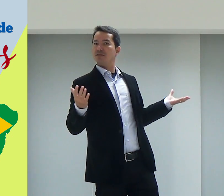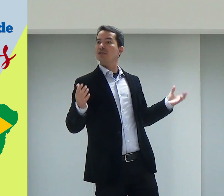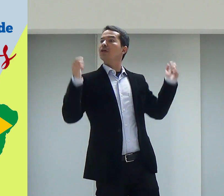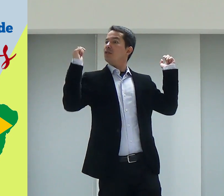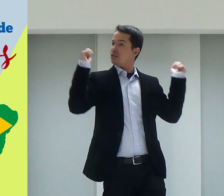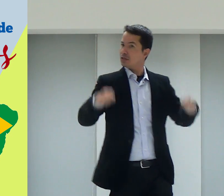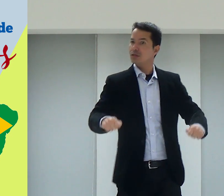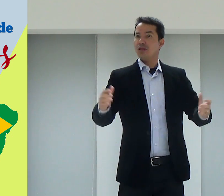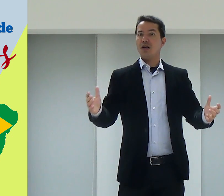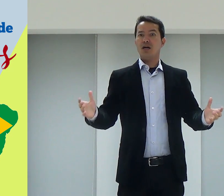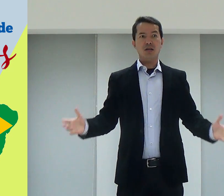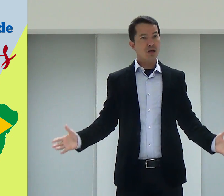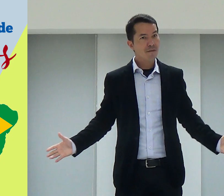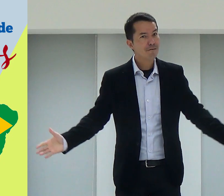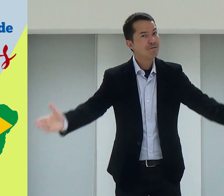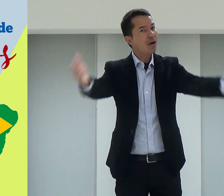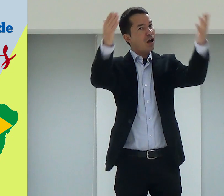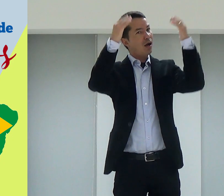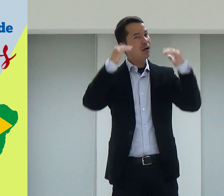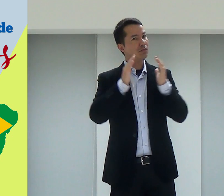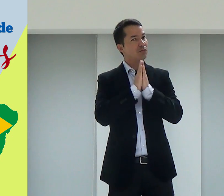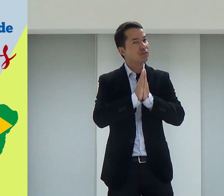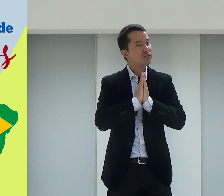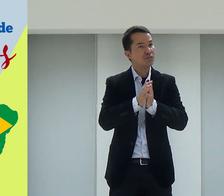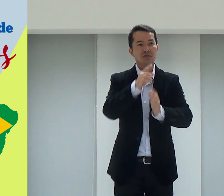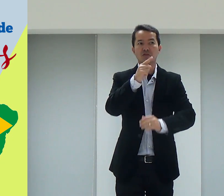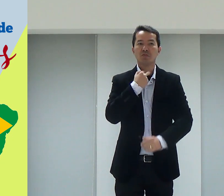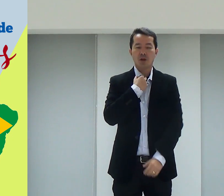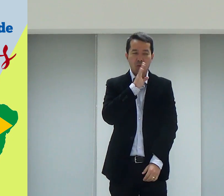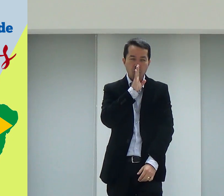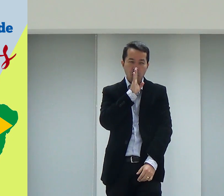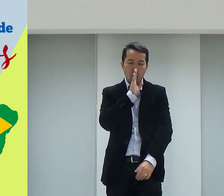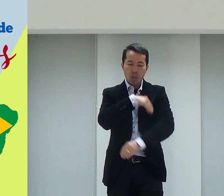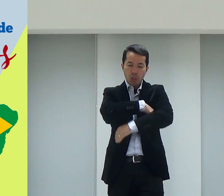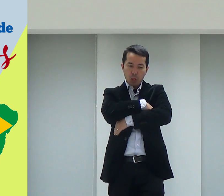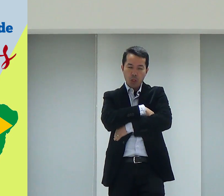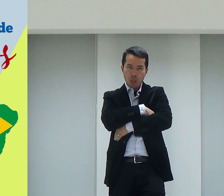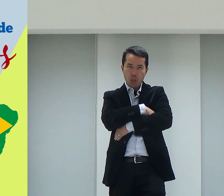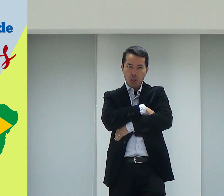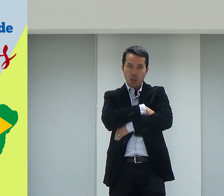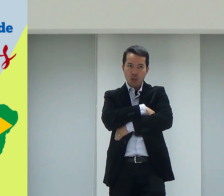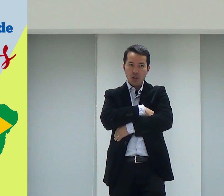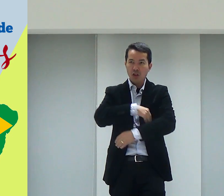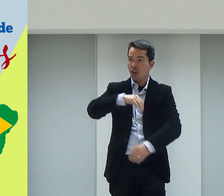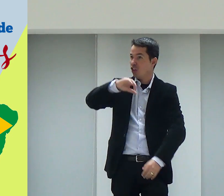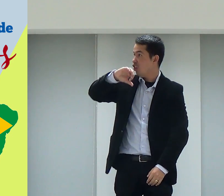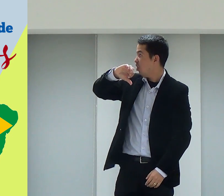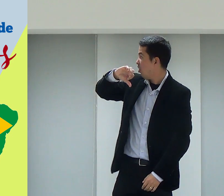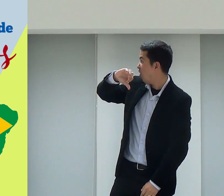mim. Como pode? Você pode fazer isso? Vai. Por favor. Você não pode ficar ali quieta. fazer nada.